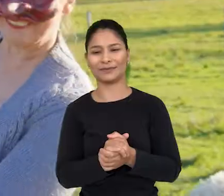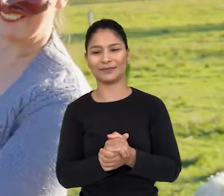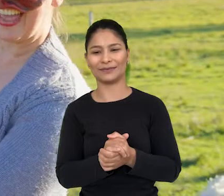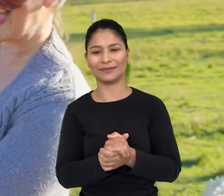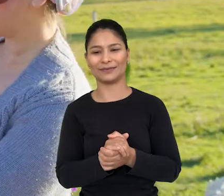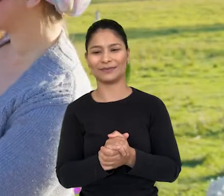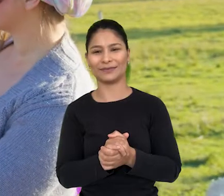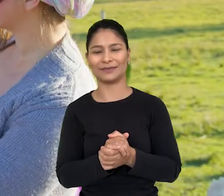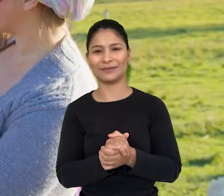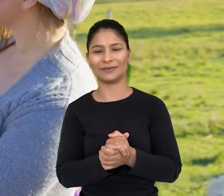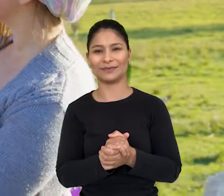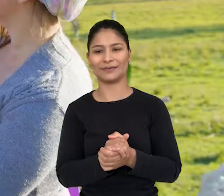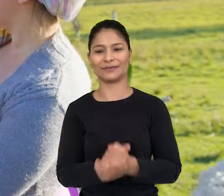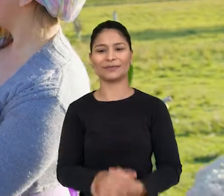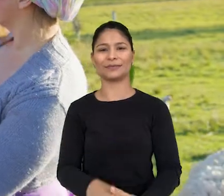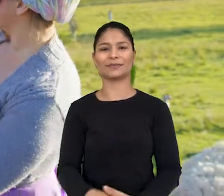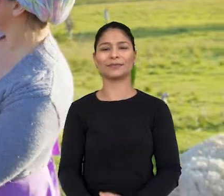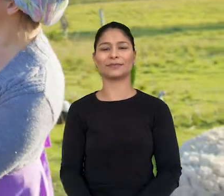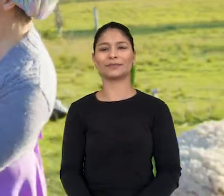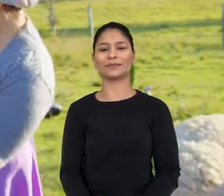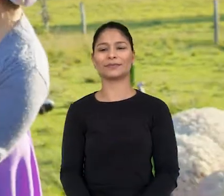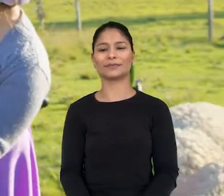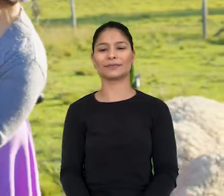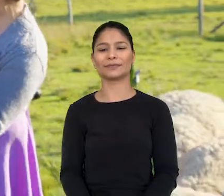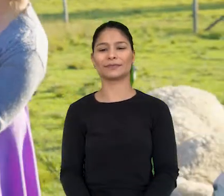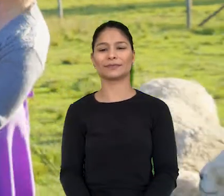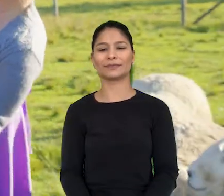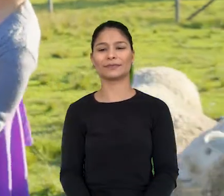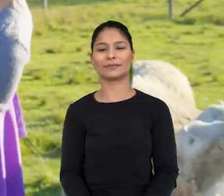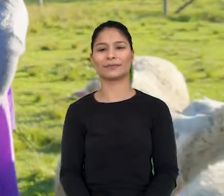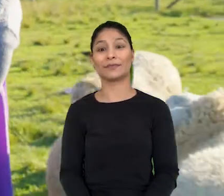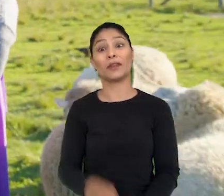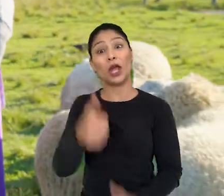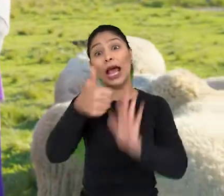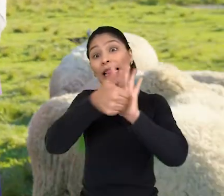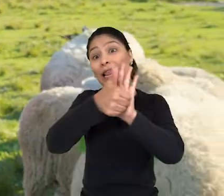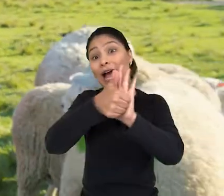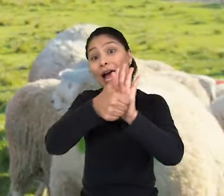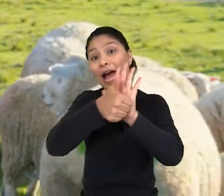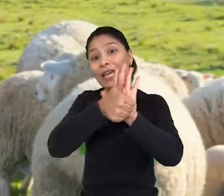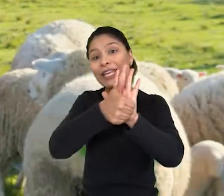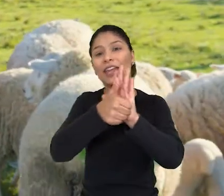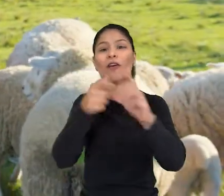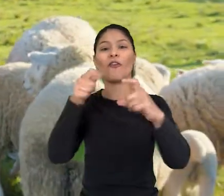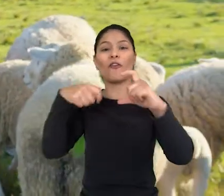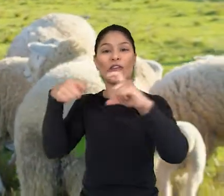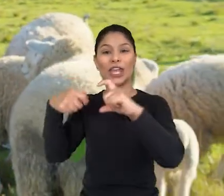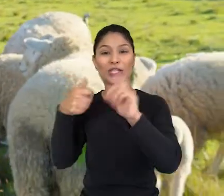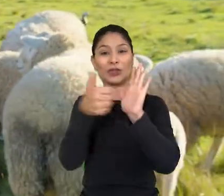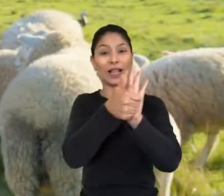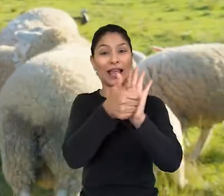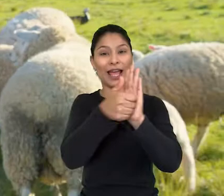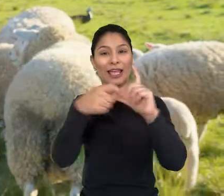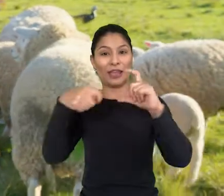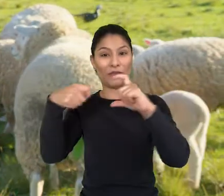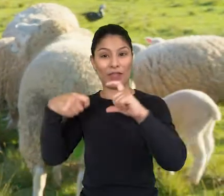Tá Tá pra vocês também. Oh, que bonita. É, um likezinho, dá like. Dá like no vídeo, viu? Vamos lá.